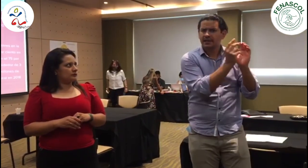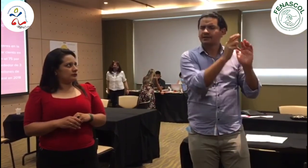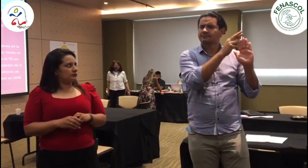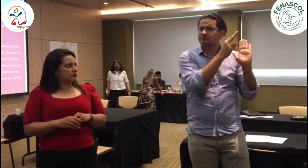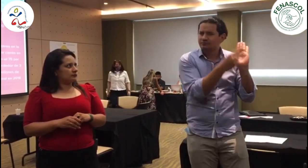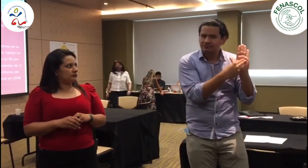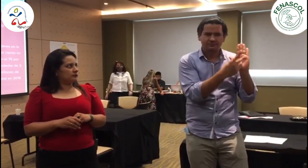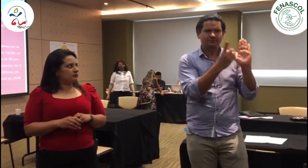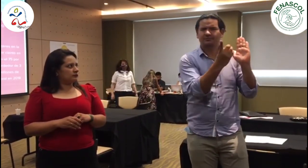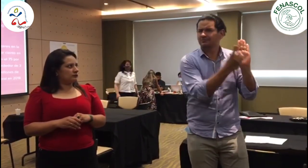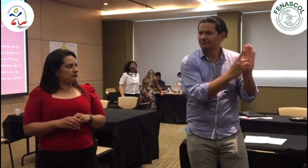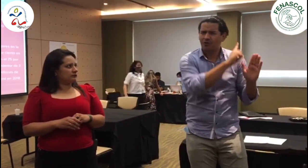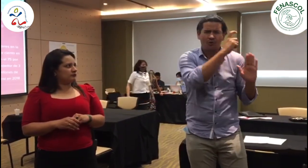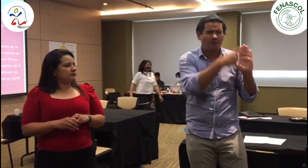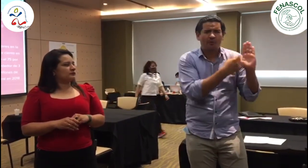no se están aplicando.